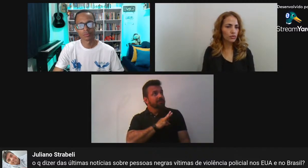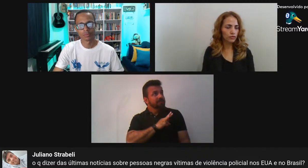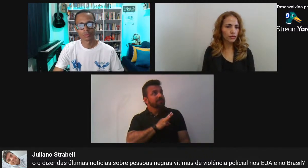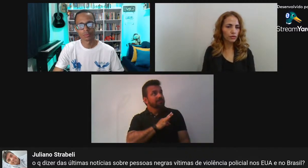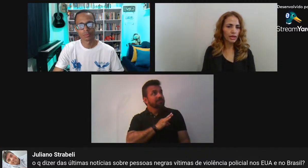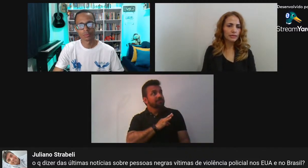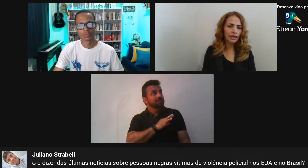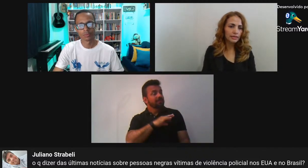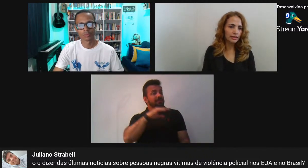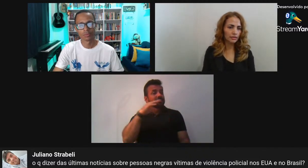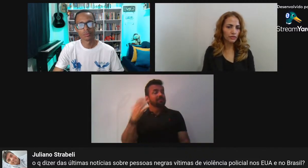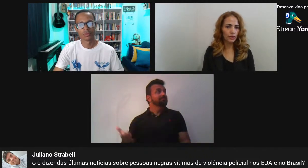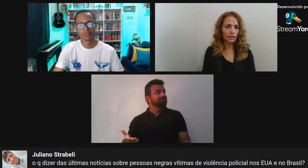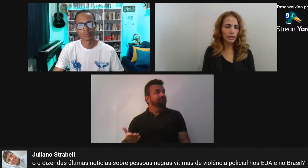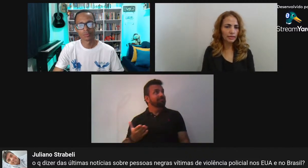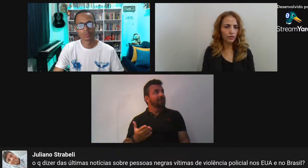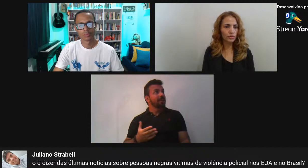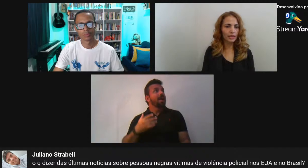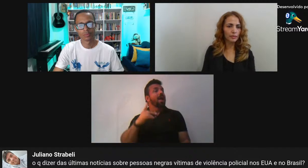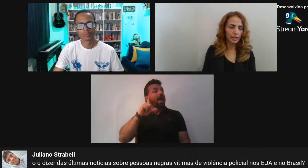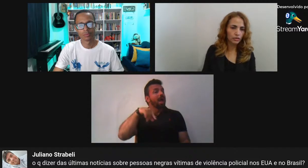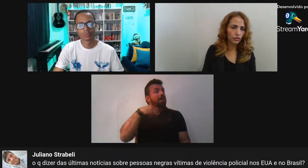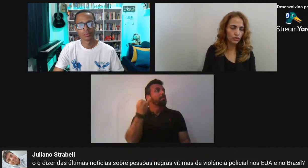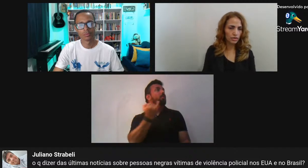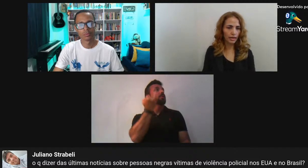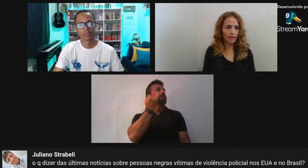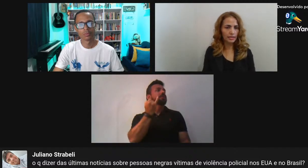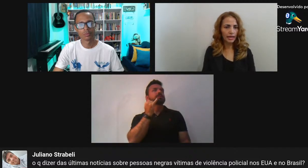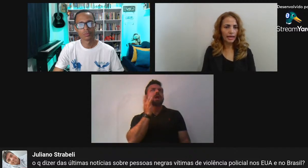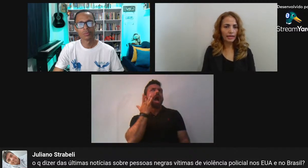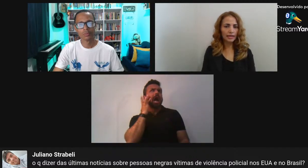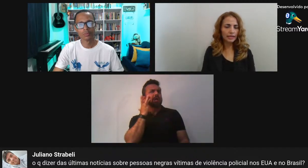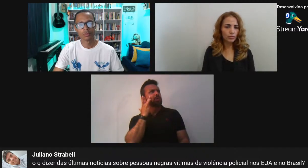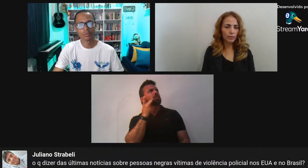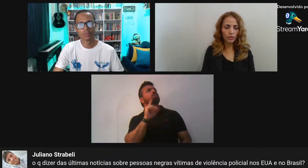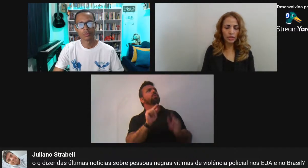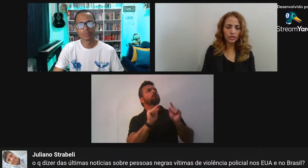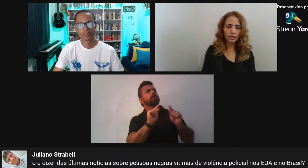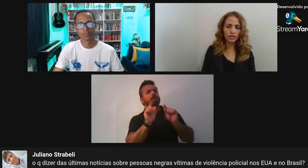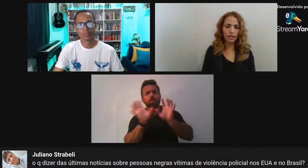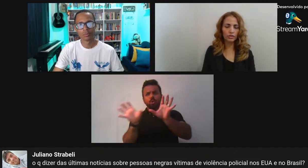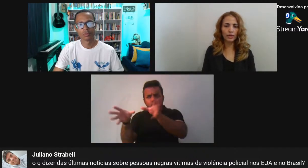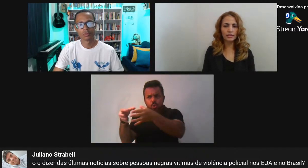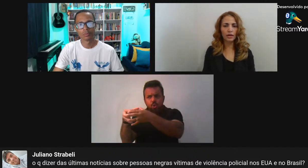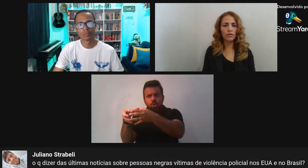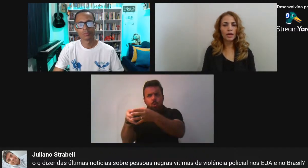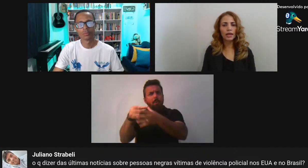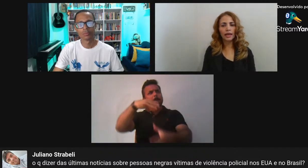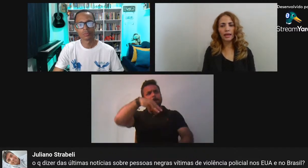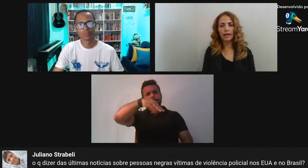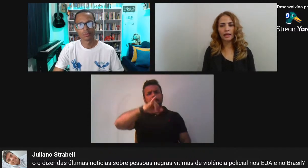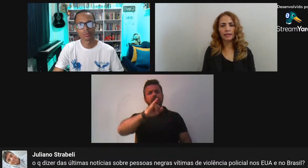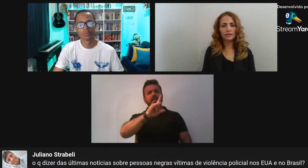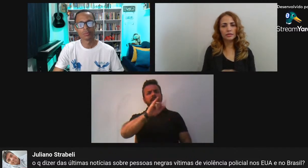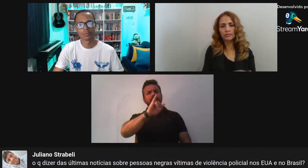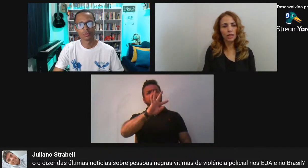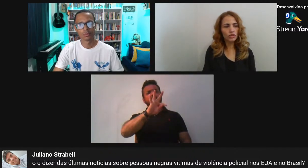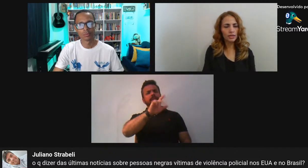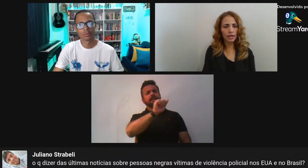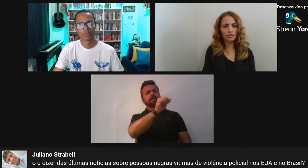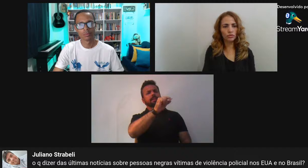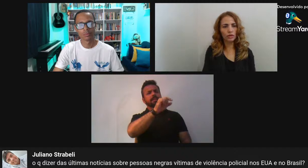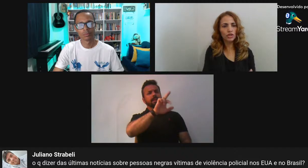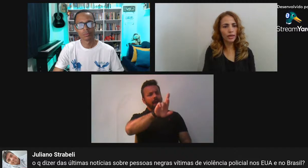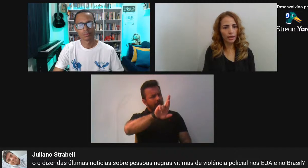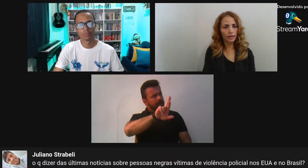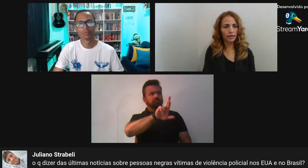lidar Com o civil Ela tem que ser civil Ela tem que ser voltada Para questões sociais Ela tem que ter uma política De atuação É Não